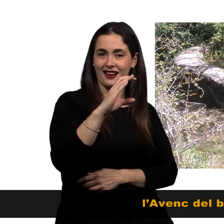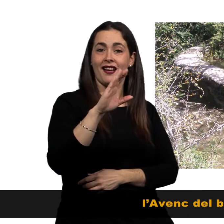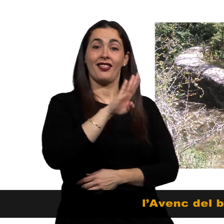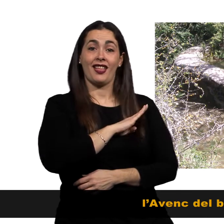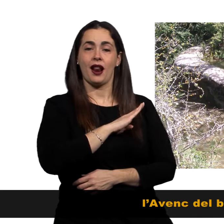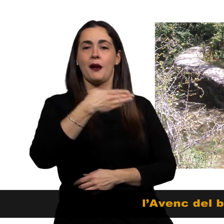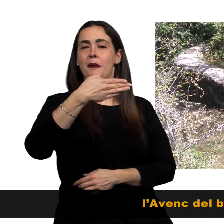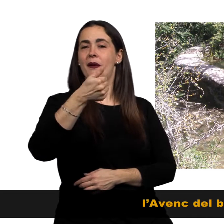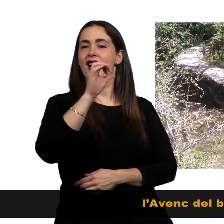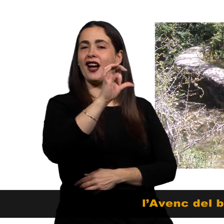l'avenc del Bassot,